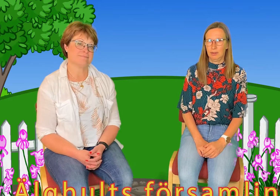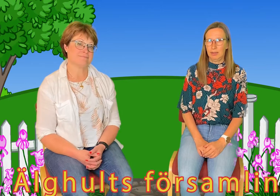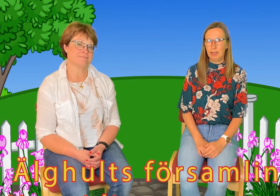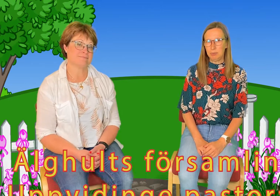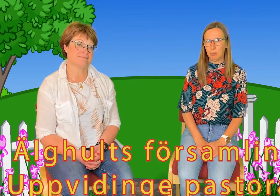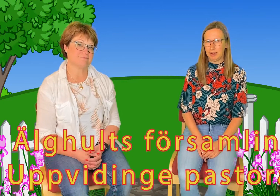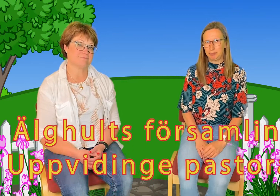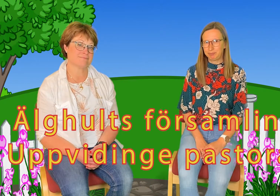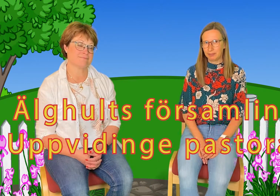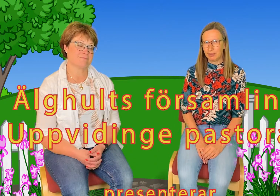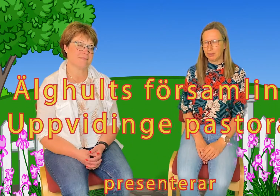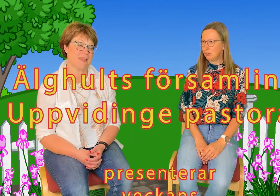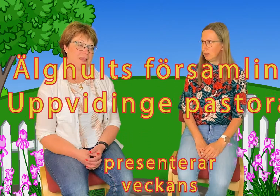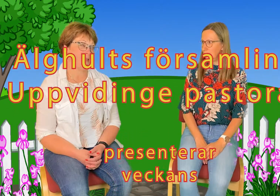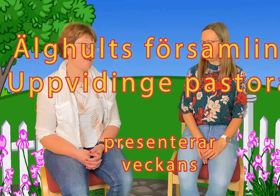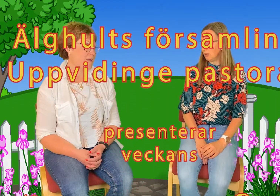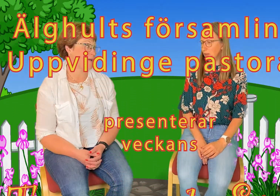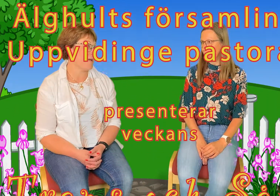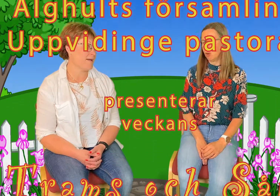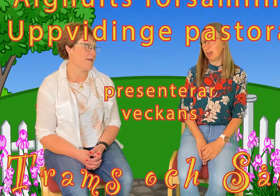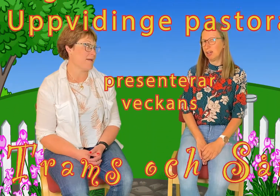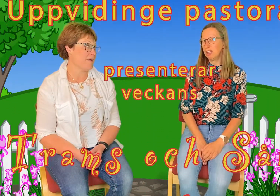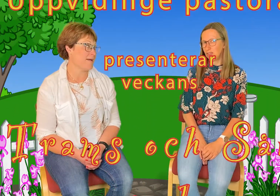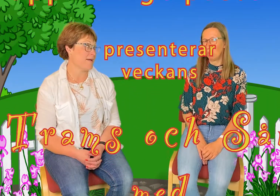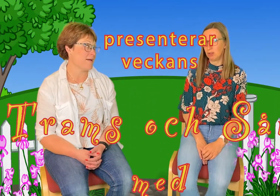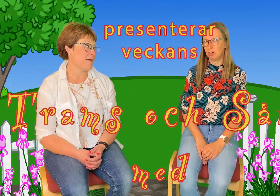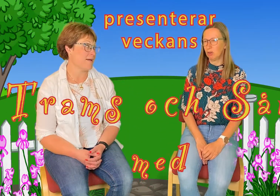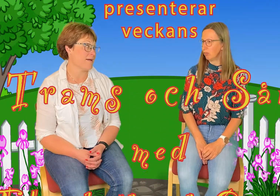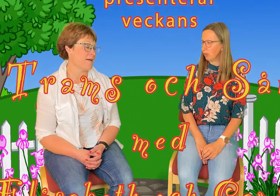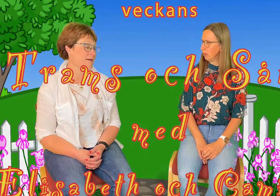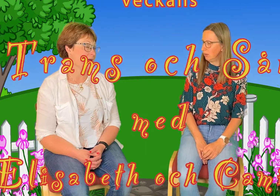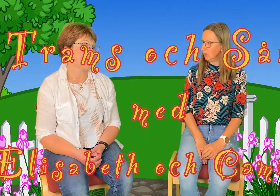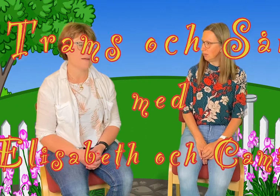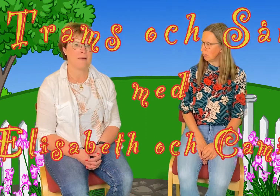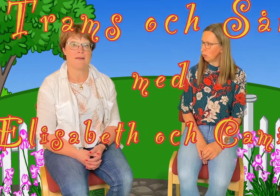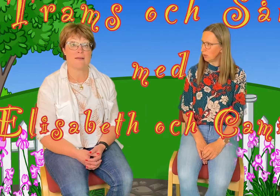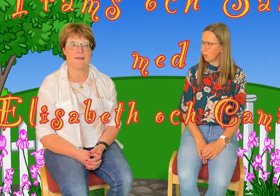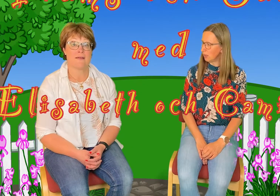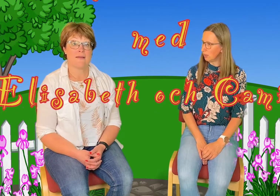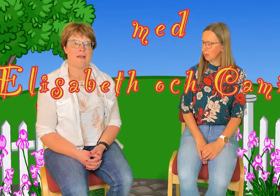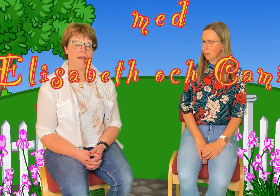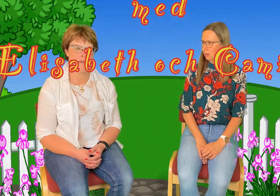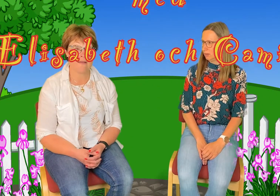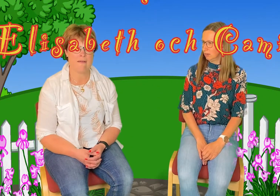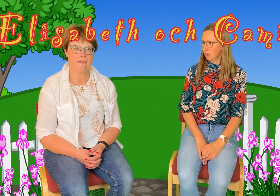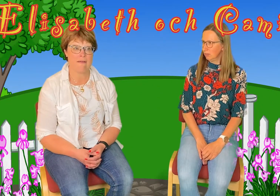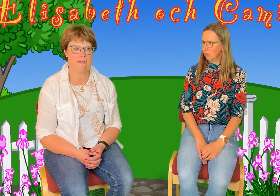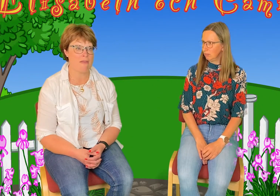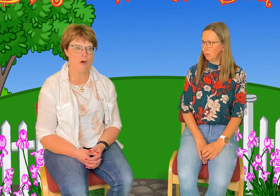Hej Poe! Här sitter Elisabeth och jag. Rätt tråkig idag. Jättetråkigt är det. Ja,